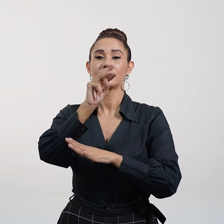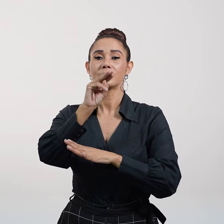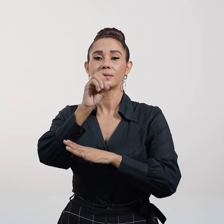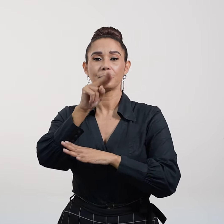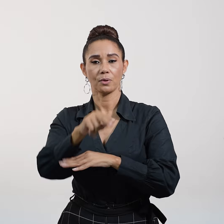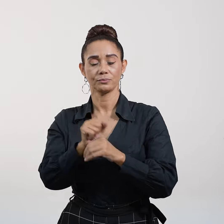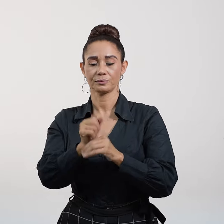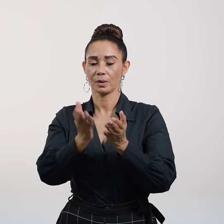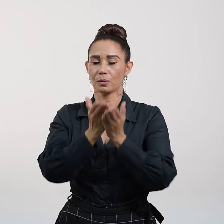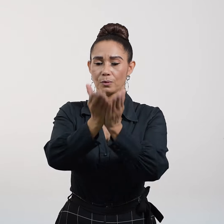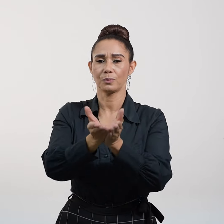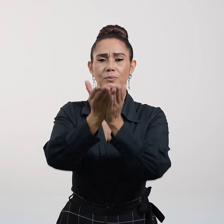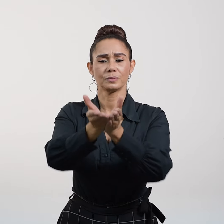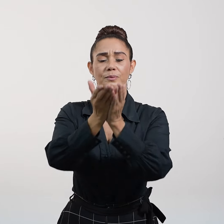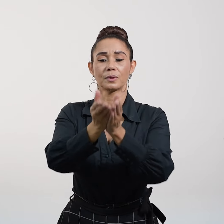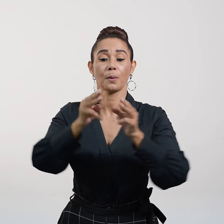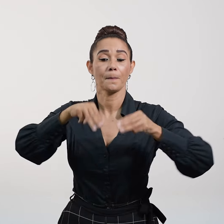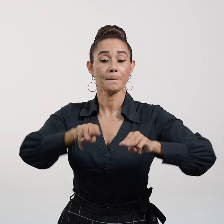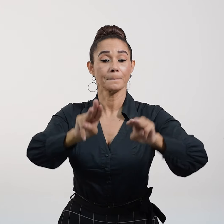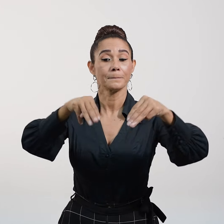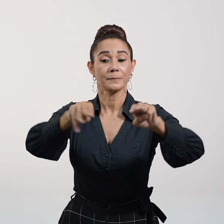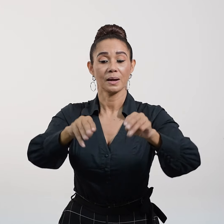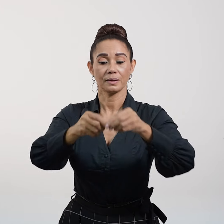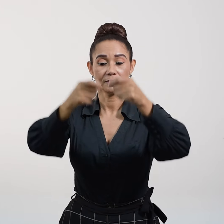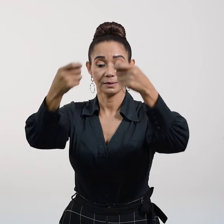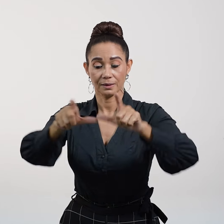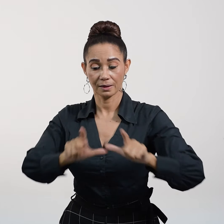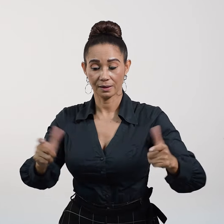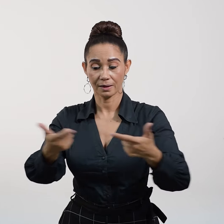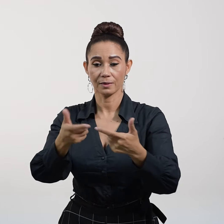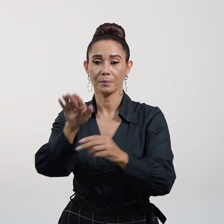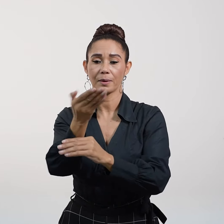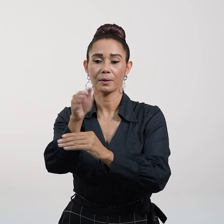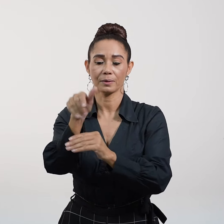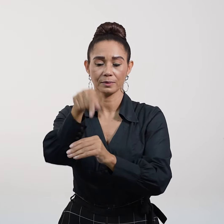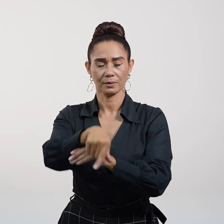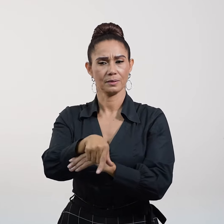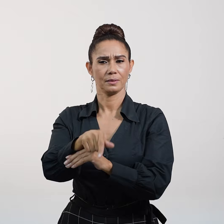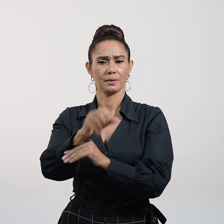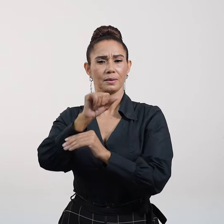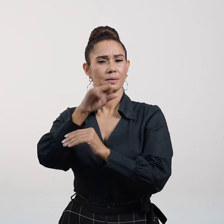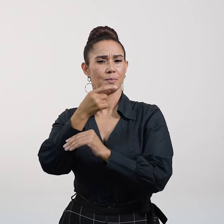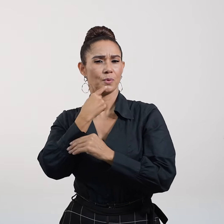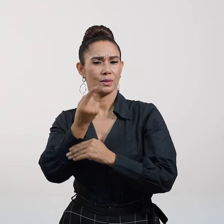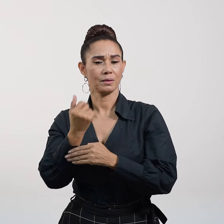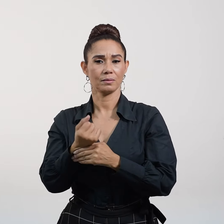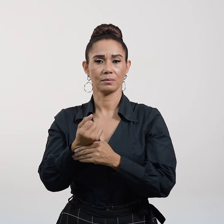Rema mar adentro, y echa las redes para pescar. Simón contestó, Maestro,